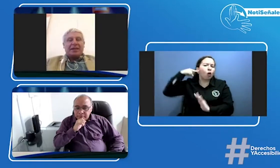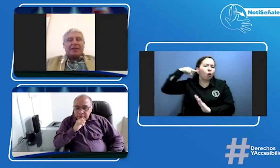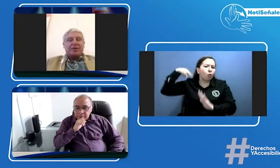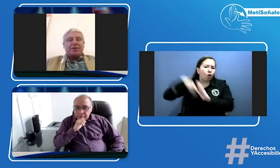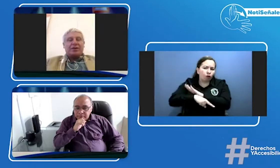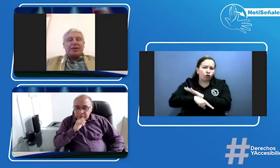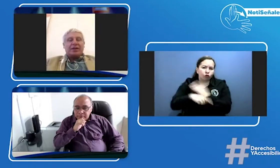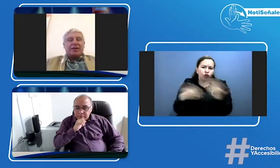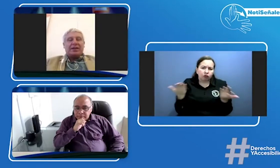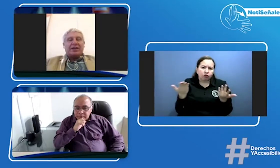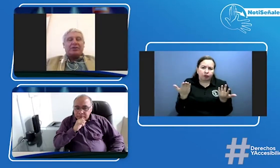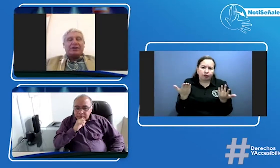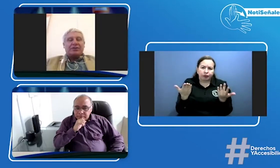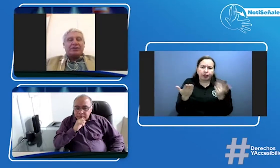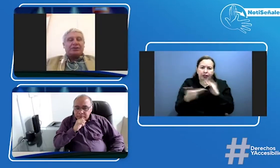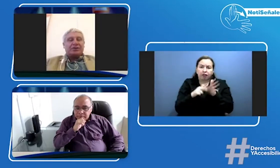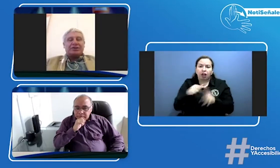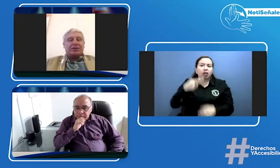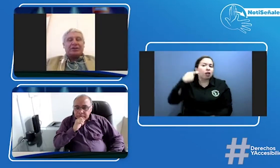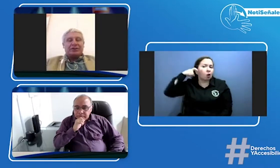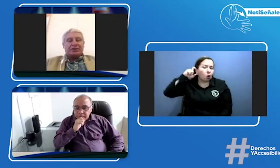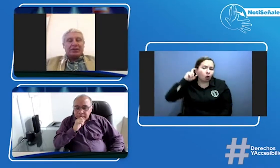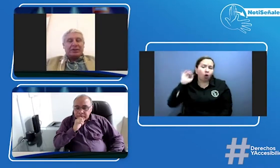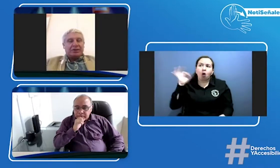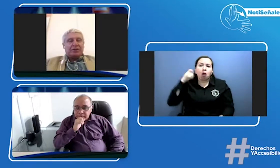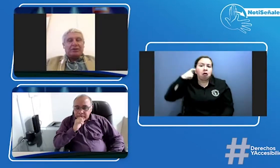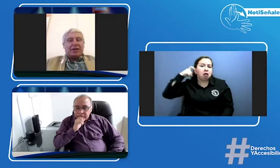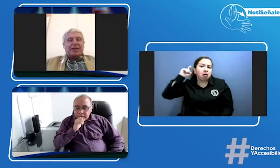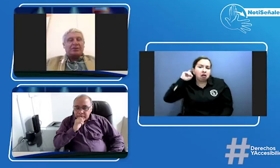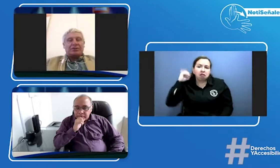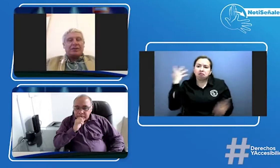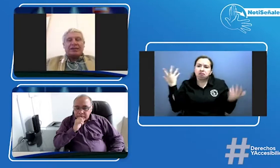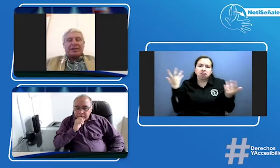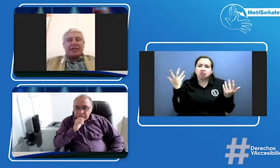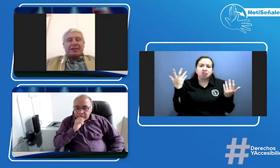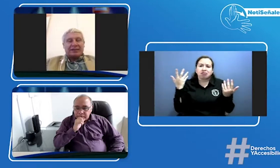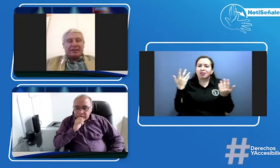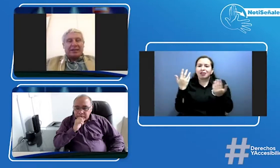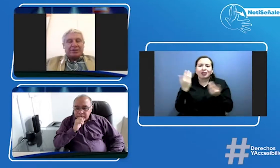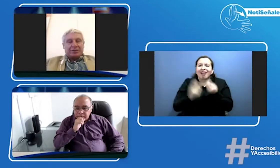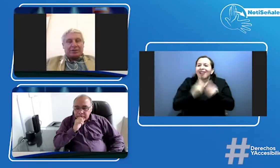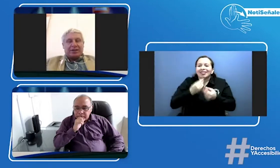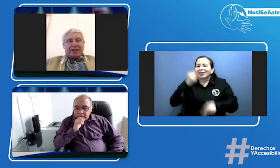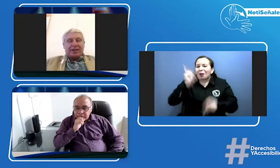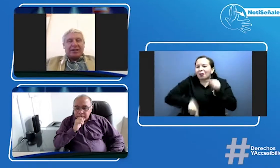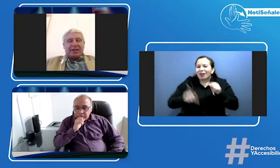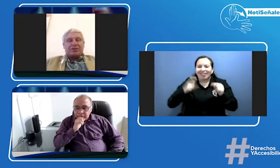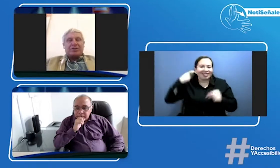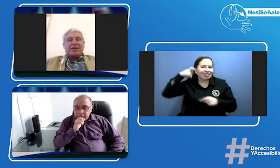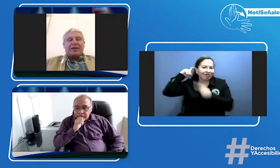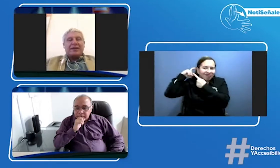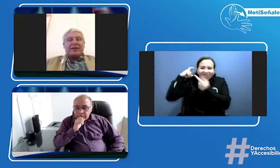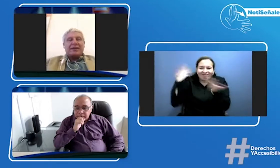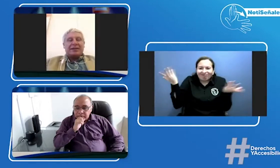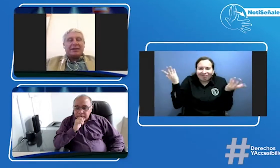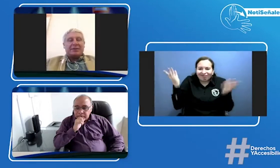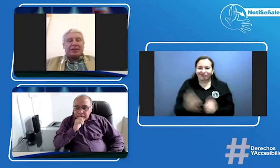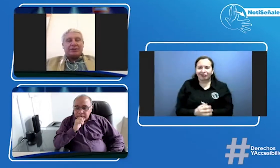con audífonos o sin audífonos no hay absolutamente nada que hacer yo creo que eso es lo que le transmití al doctor